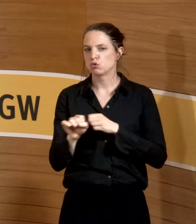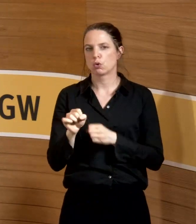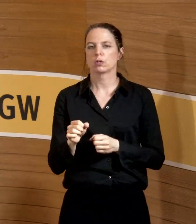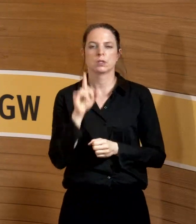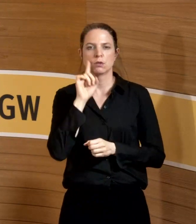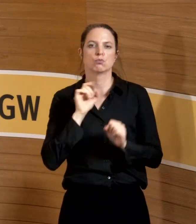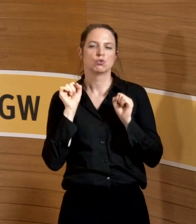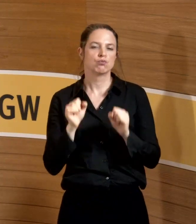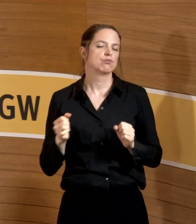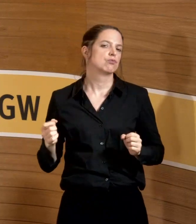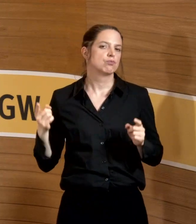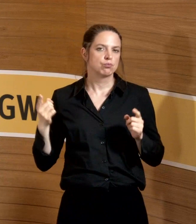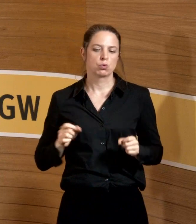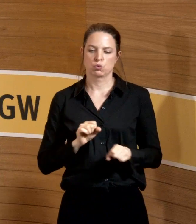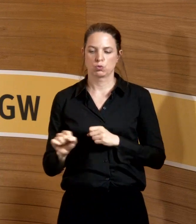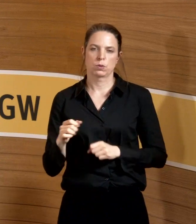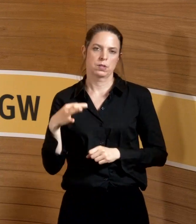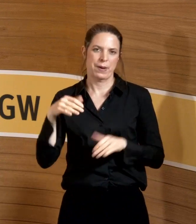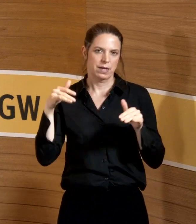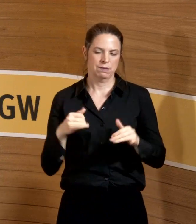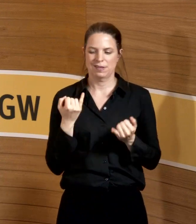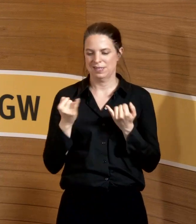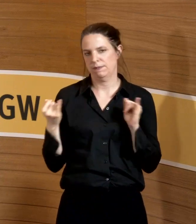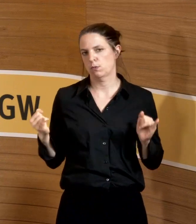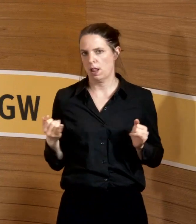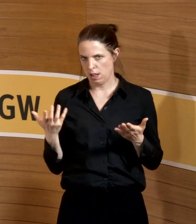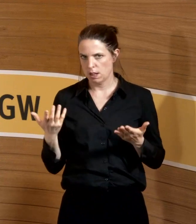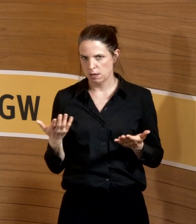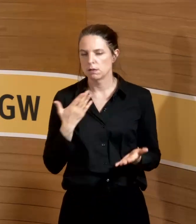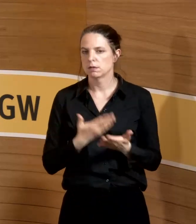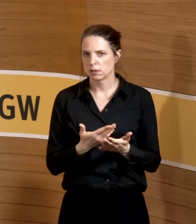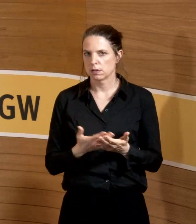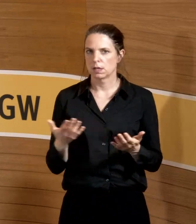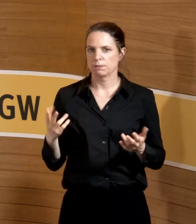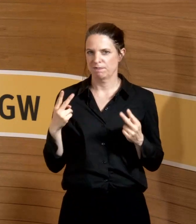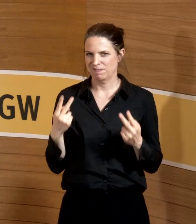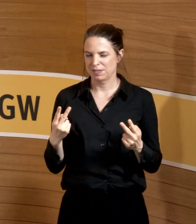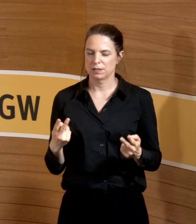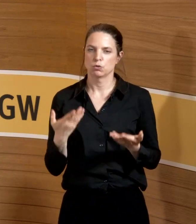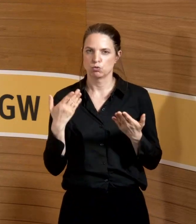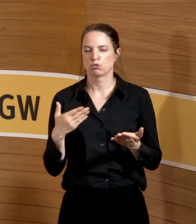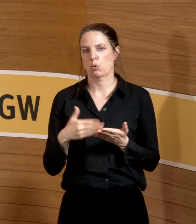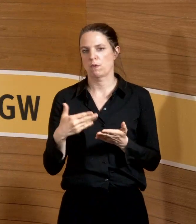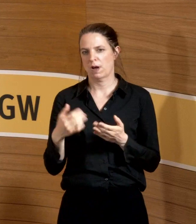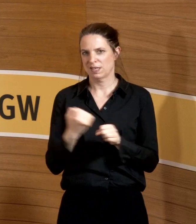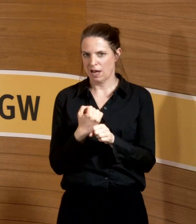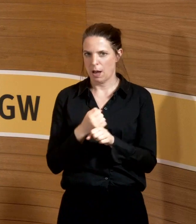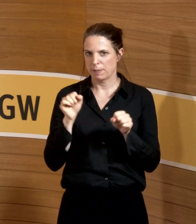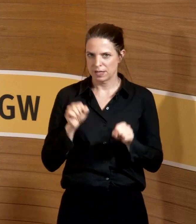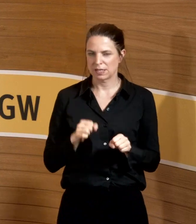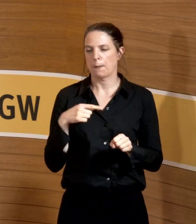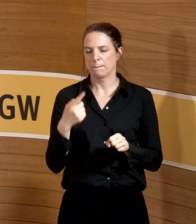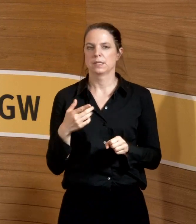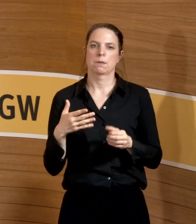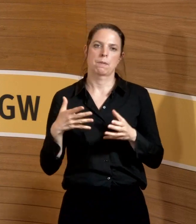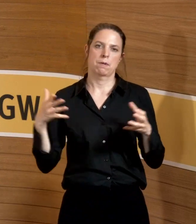Mutterschutz muss trotzdem im Einzelfall individuell immer noch betrieben werden. Und so können sie auch erst mal weitermachen, bis es dann mehr